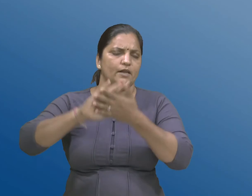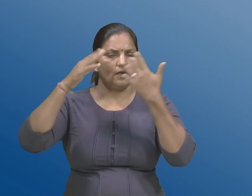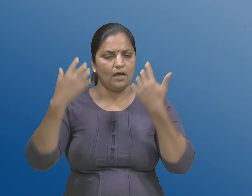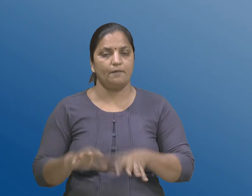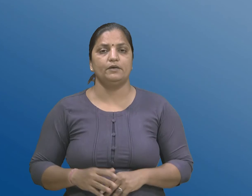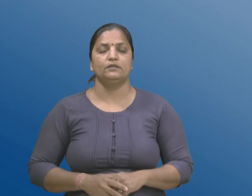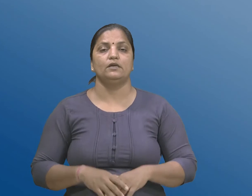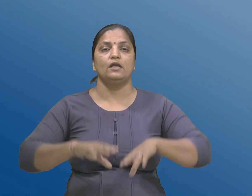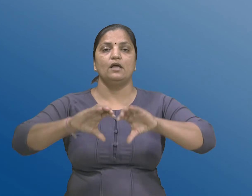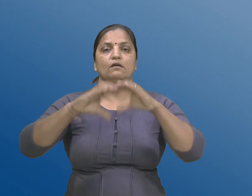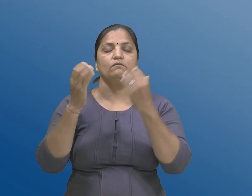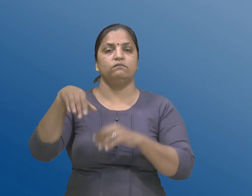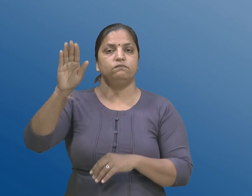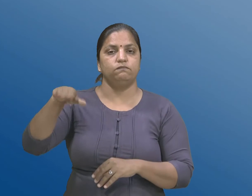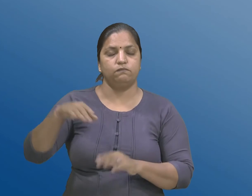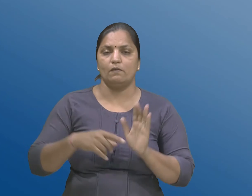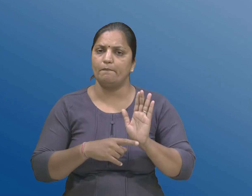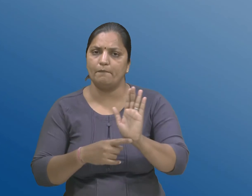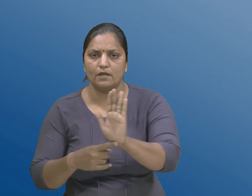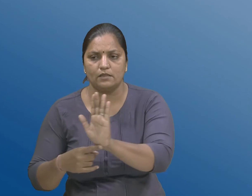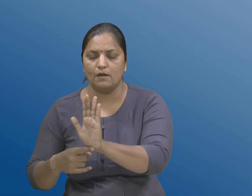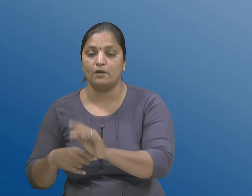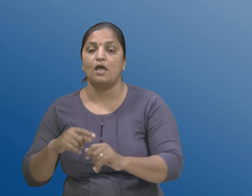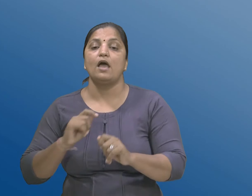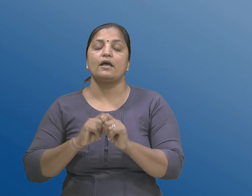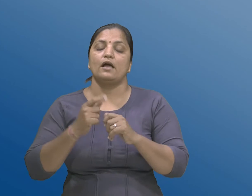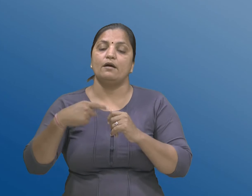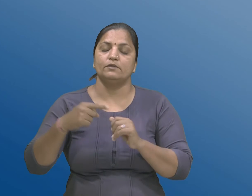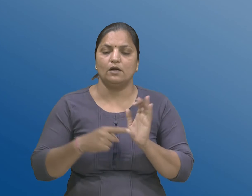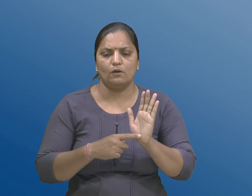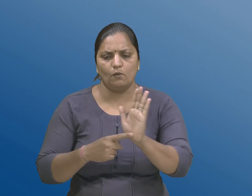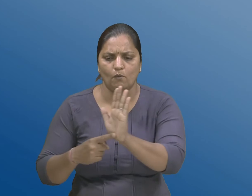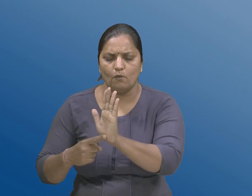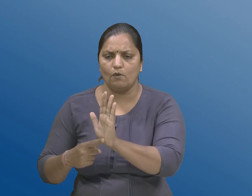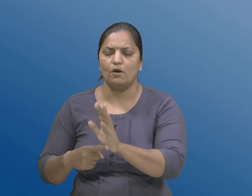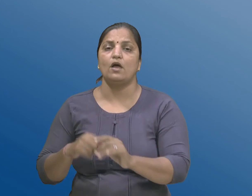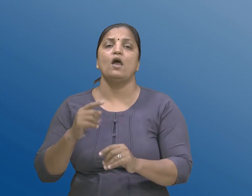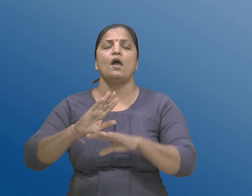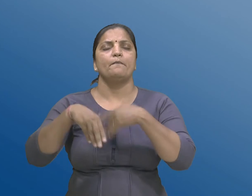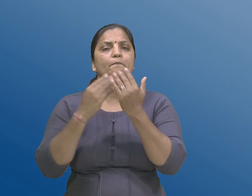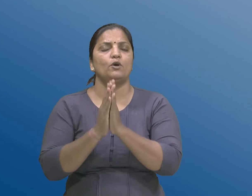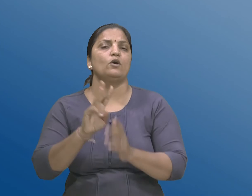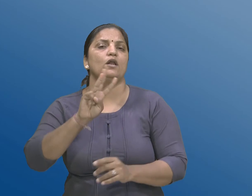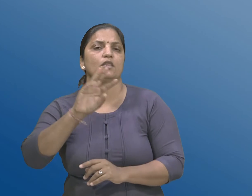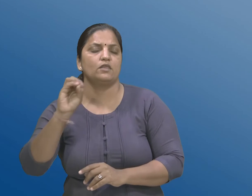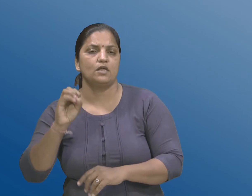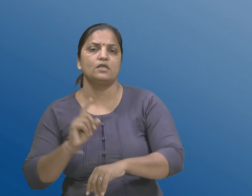सांसदना दरेक गुरु समक्ष सत्र चालू होई त्यारेकुल 30 दिवसना समय गाला माटे मुकवामा आवशे